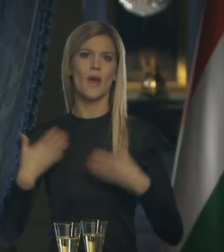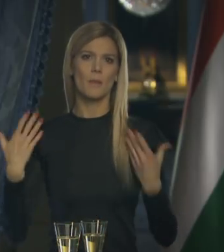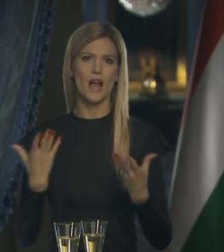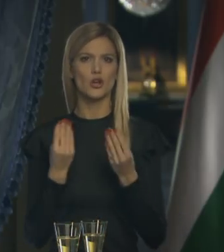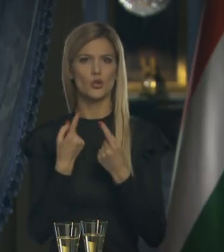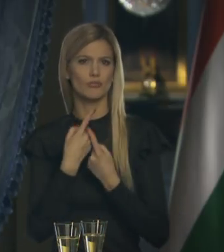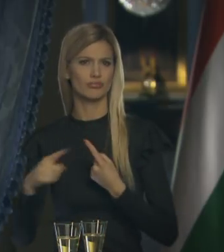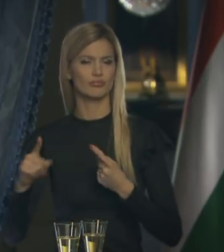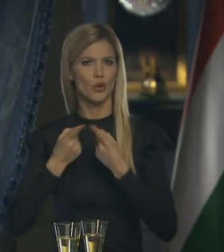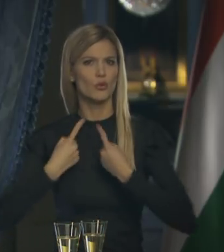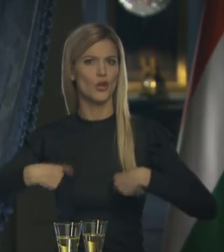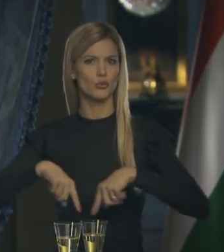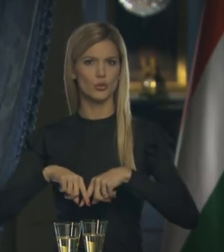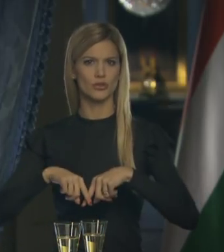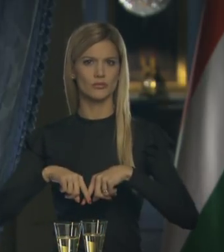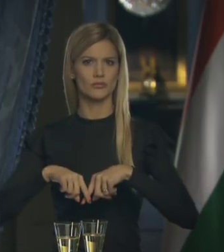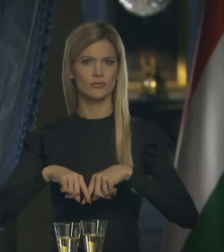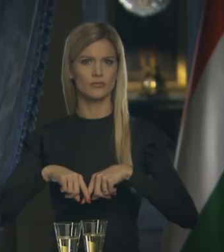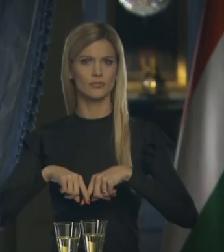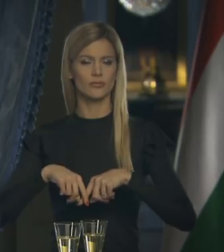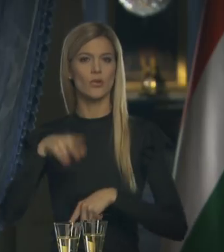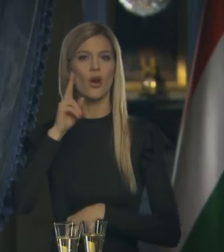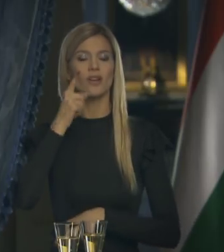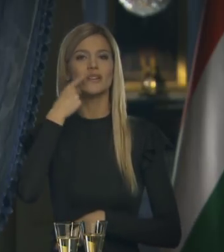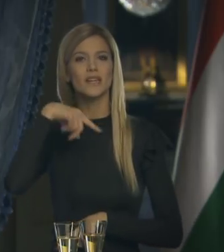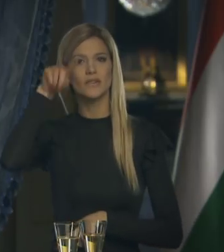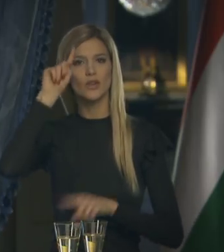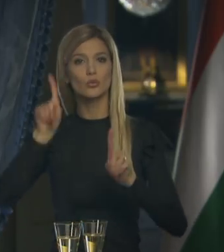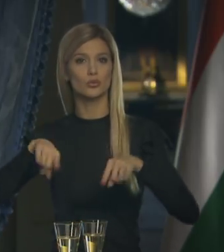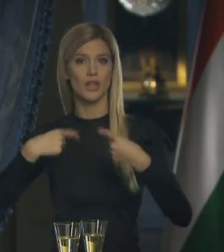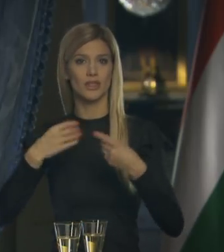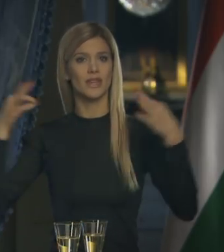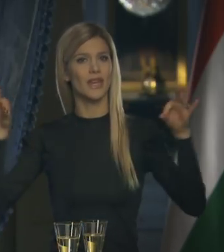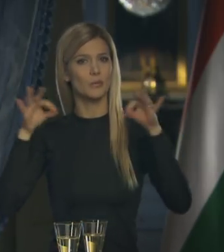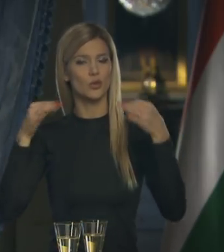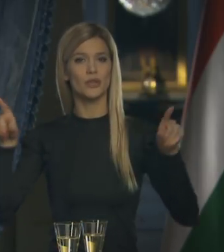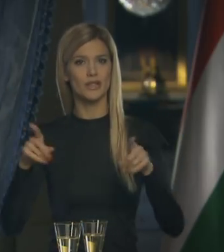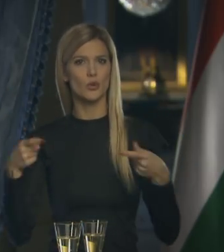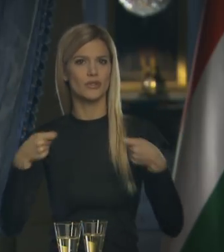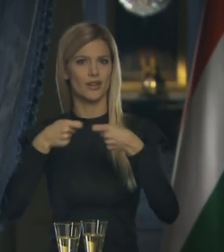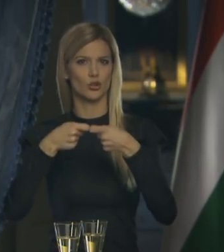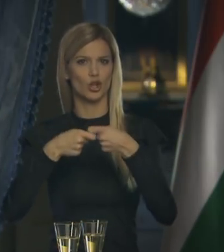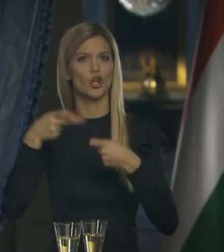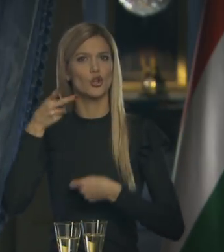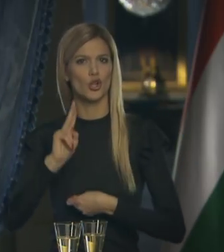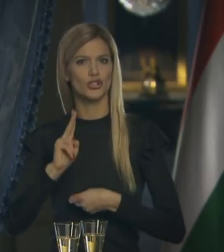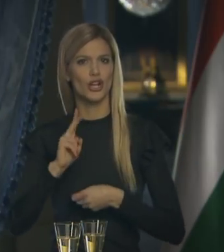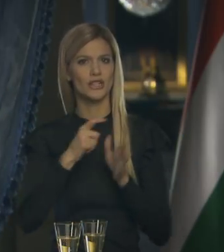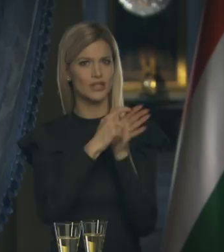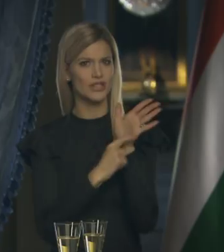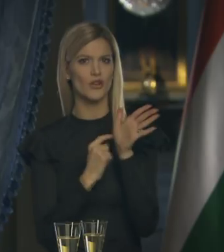Bár sokfélék vagyunk, minket, akik évfél után a himnuszt énekeljük, összekötnek kölcsei sorai,